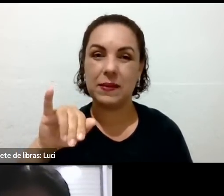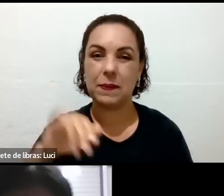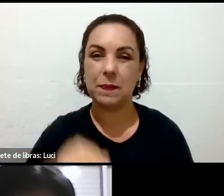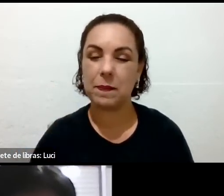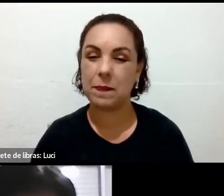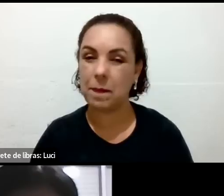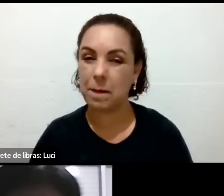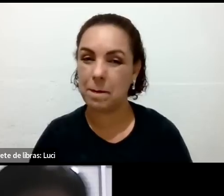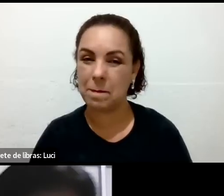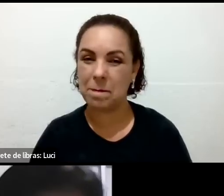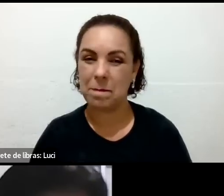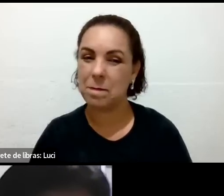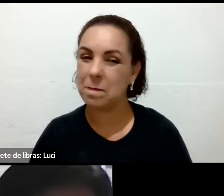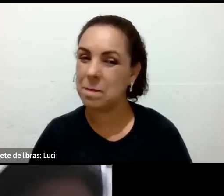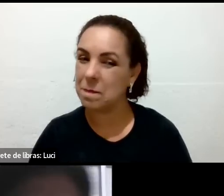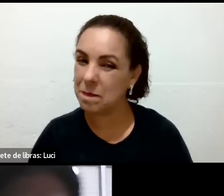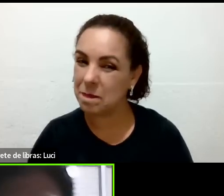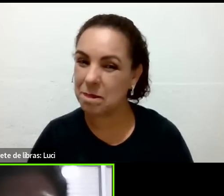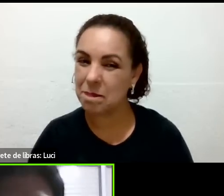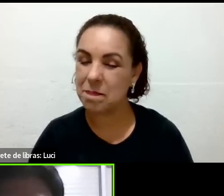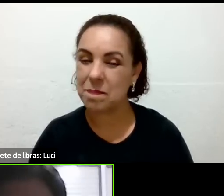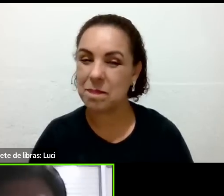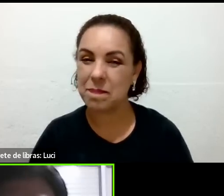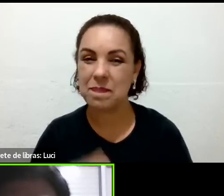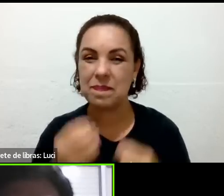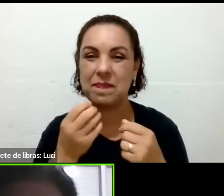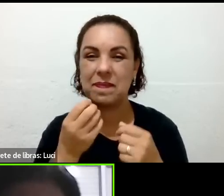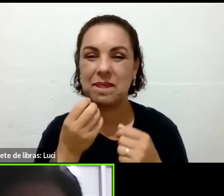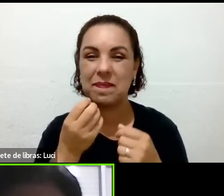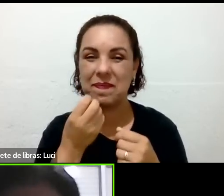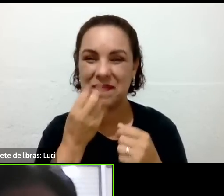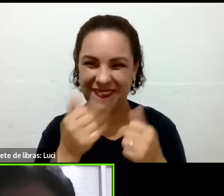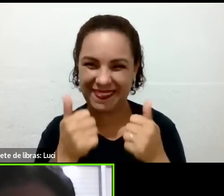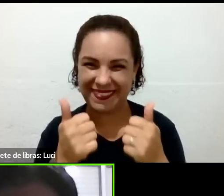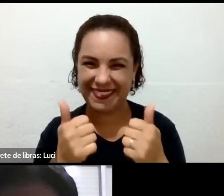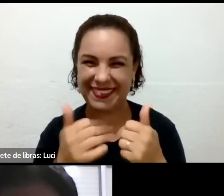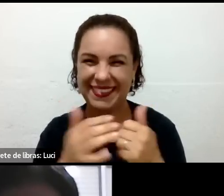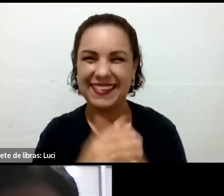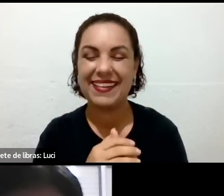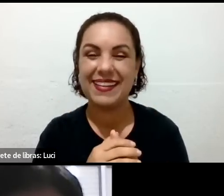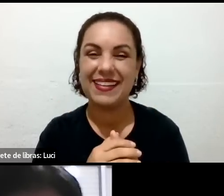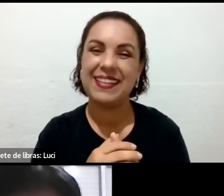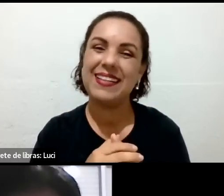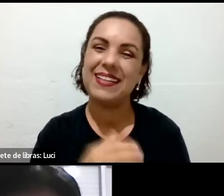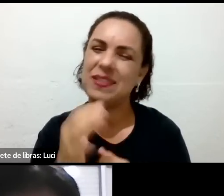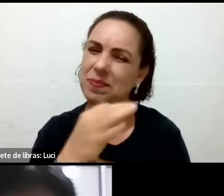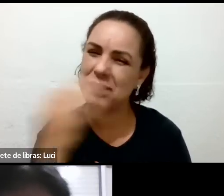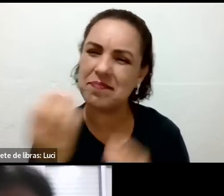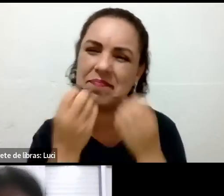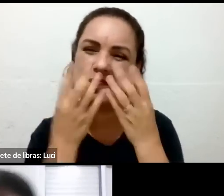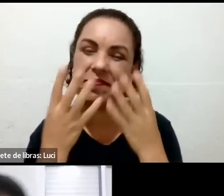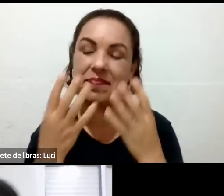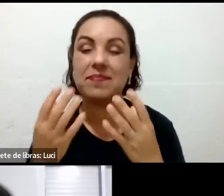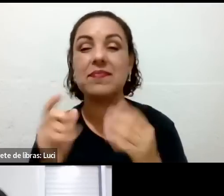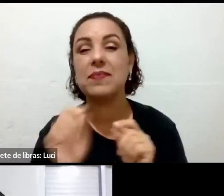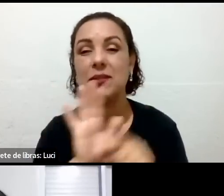Aí, tudo bem? Tudo bem, e você? Bom, ótimo também. Seja bem-vinda, e que possa ajudar, Ivani.